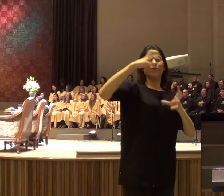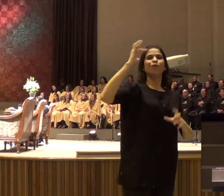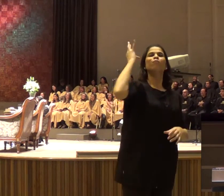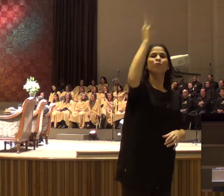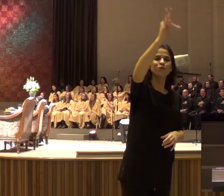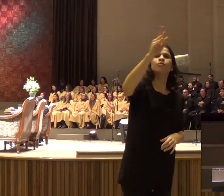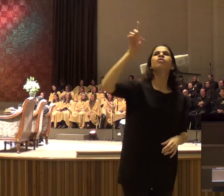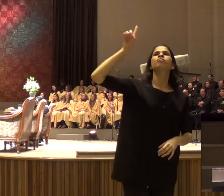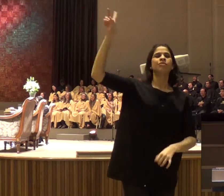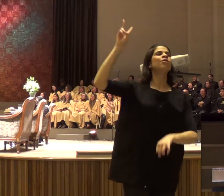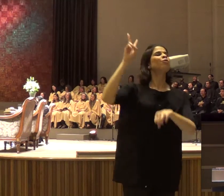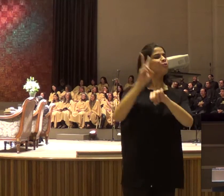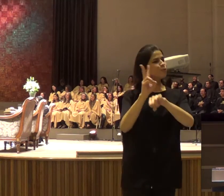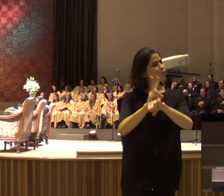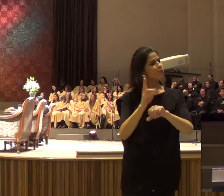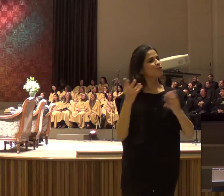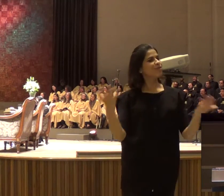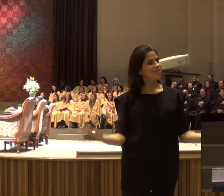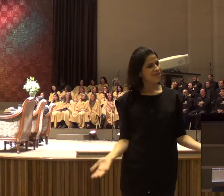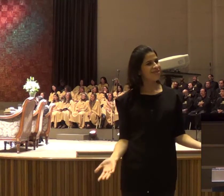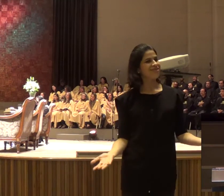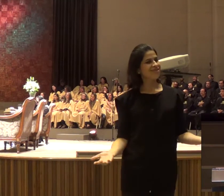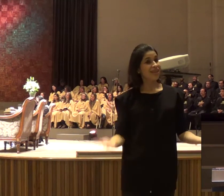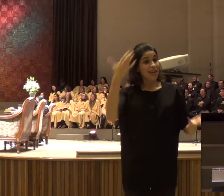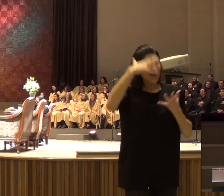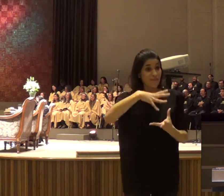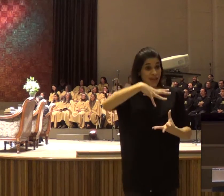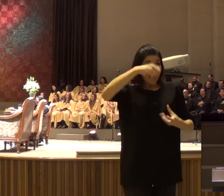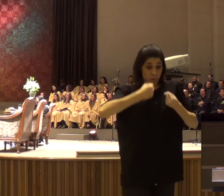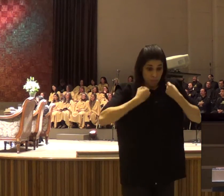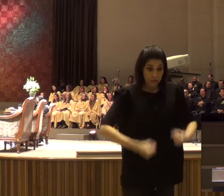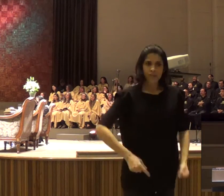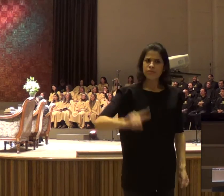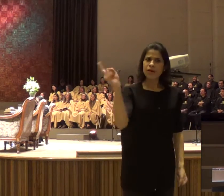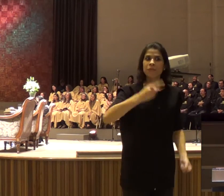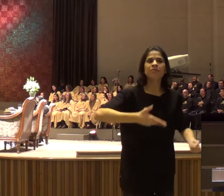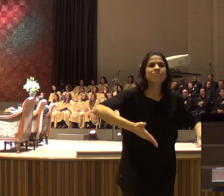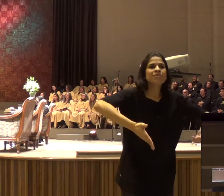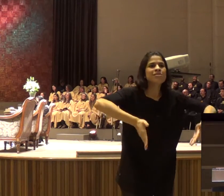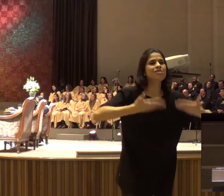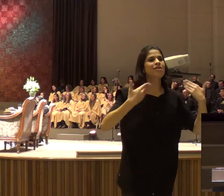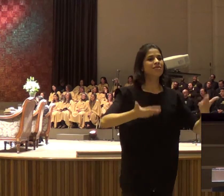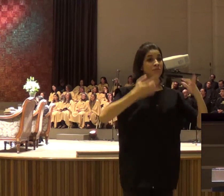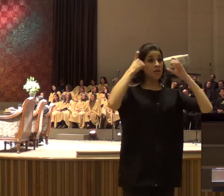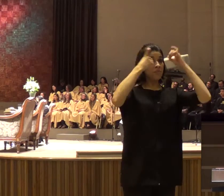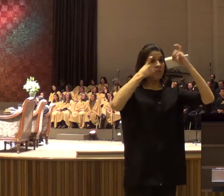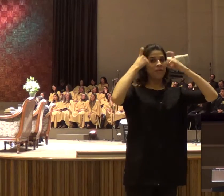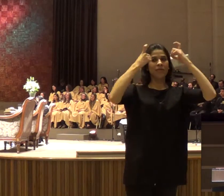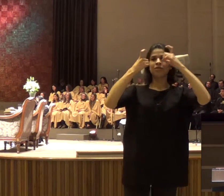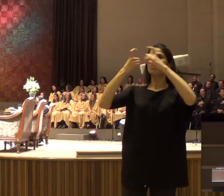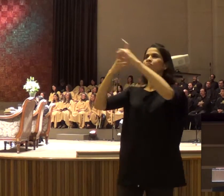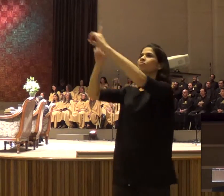minha alma está revigorada, entende? O Espírito de Deus, vem lá e trabalha o nosso coração,